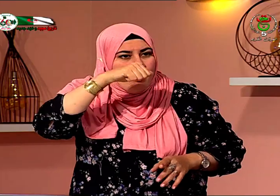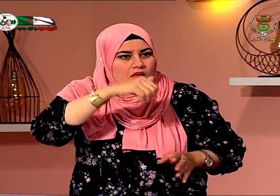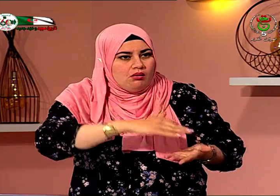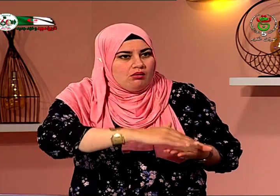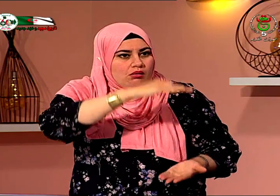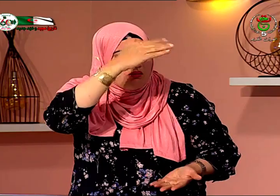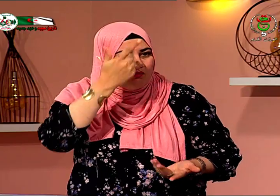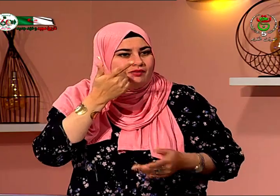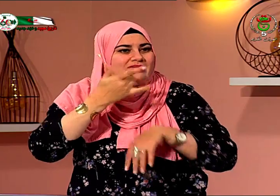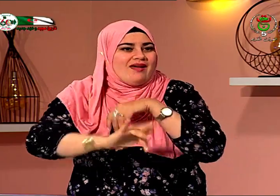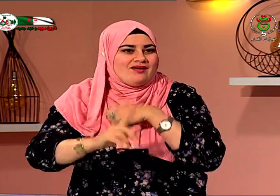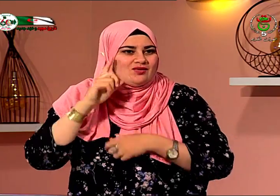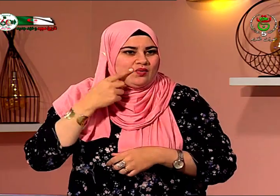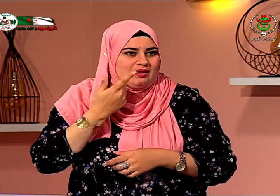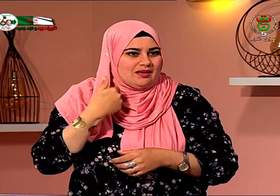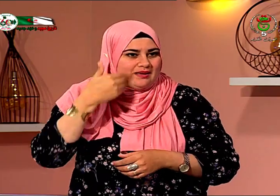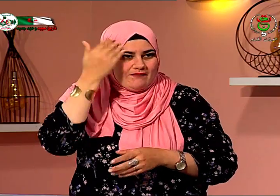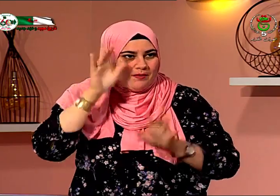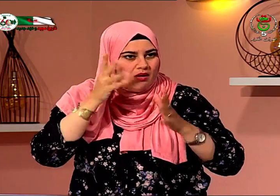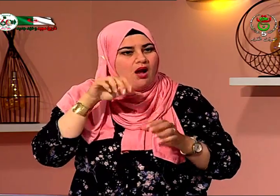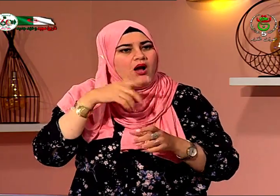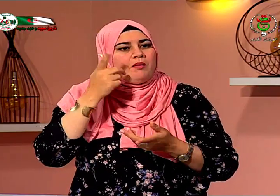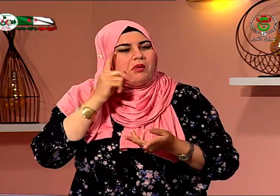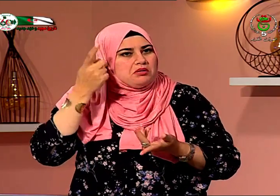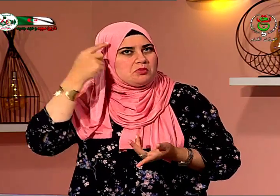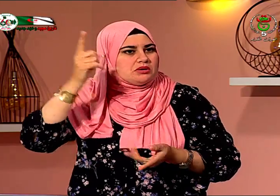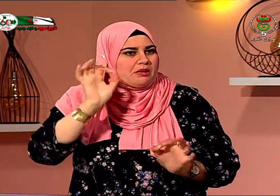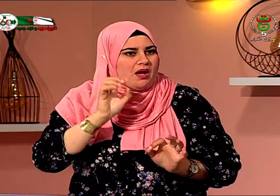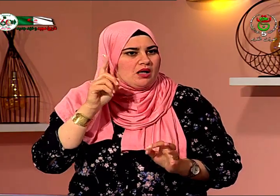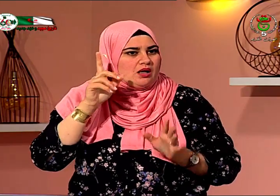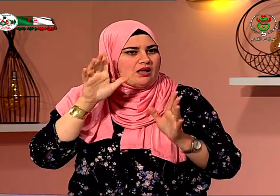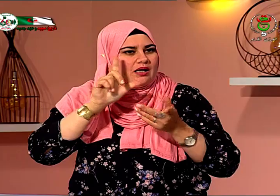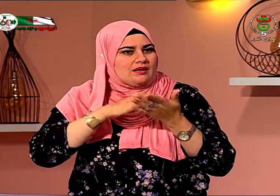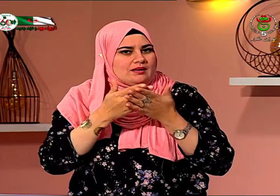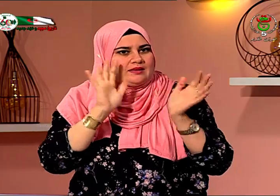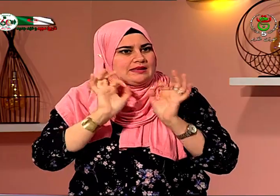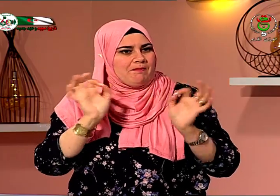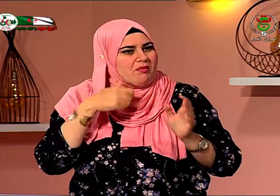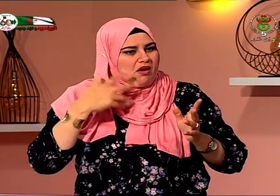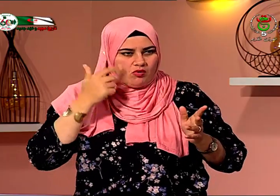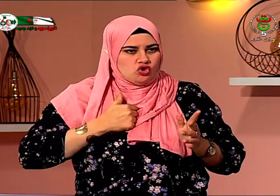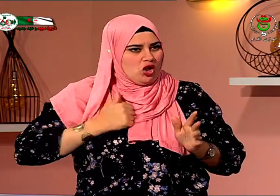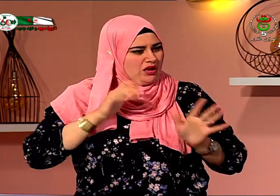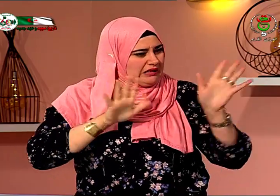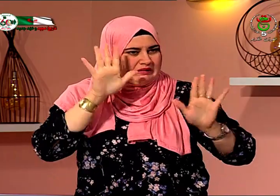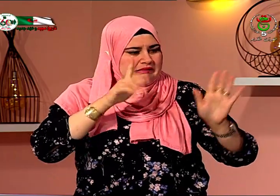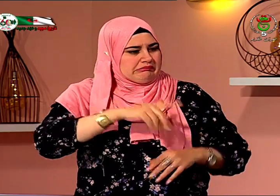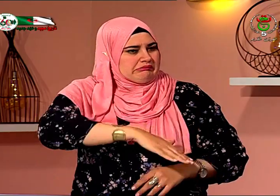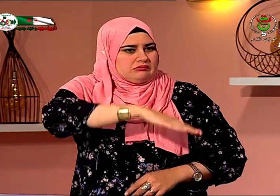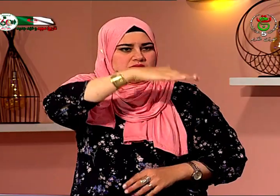الوالدين لم يعرفوا كيفية تعامل معي لأن هناك نقص الإعلام في هذا الموضوع كانت